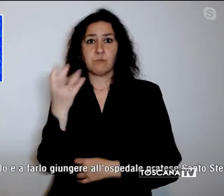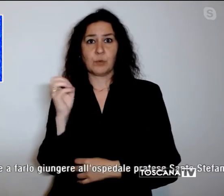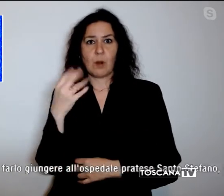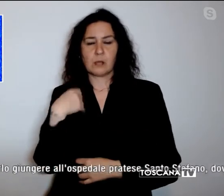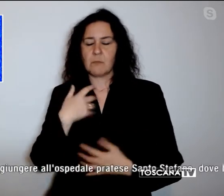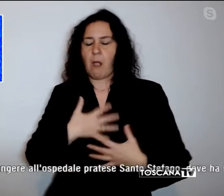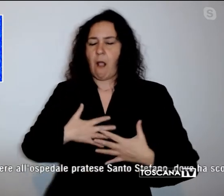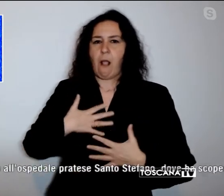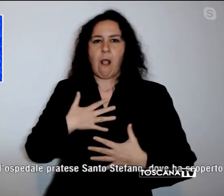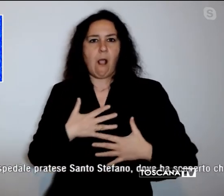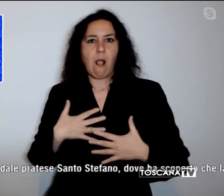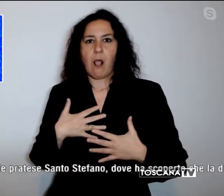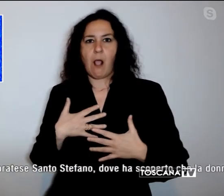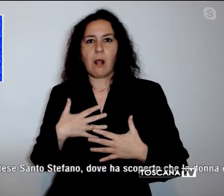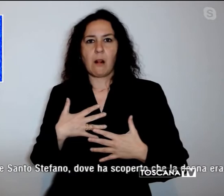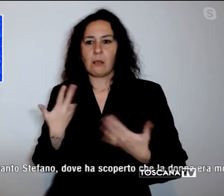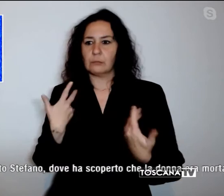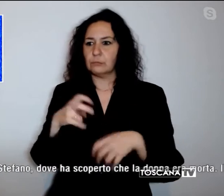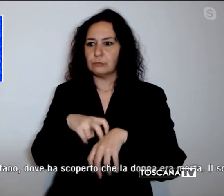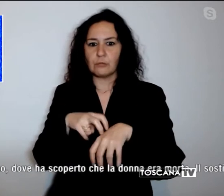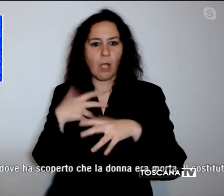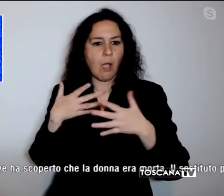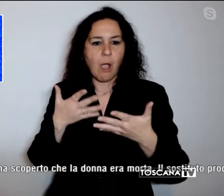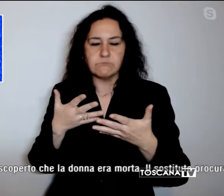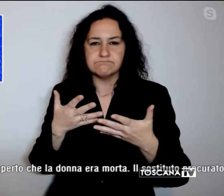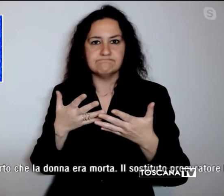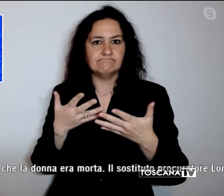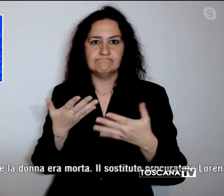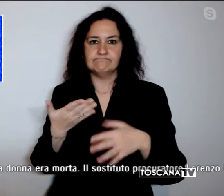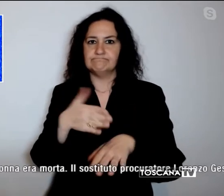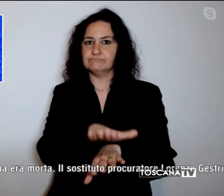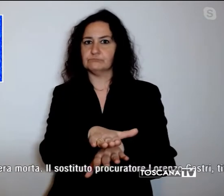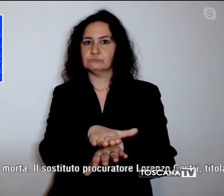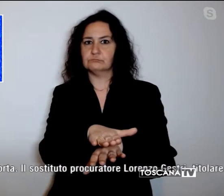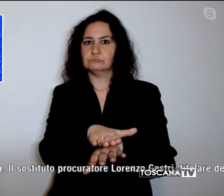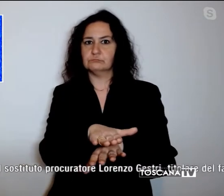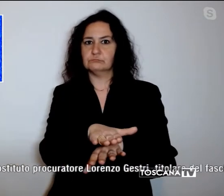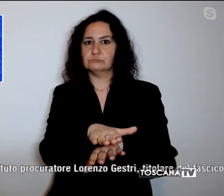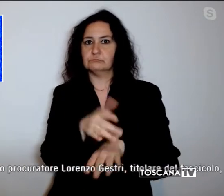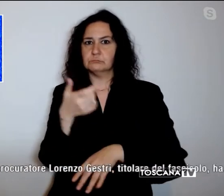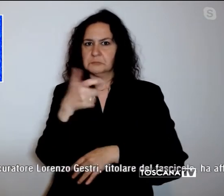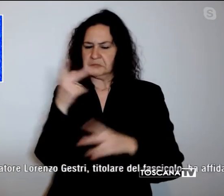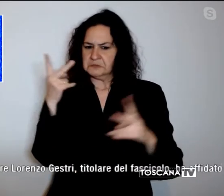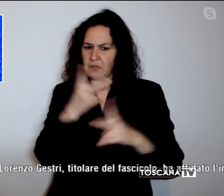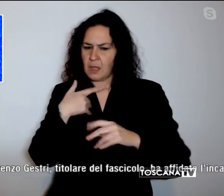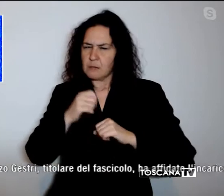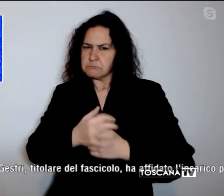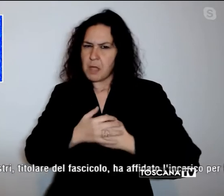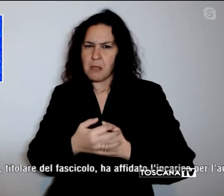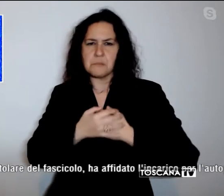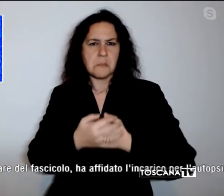colta e i medici non hanno potuto salvarla, nonostante repentine manovre per rianimarla.